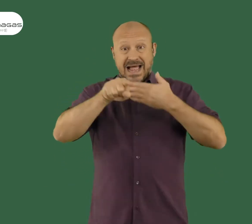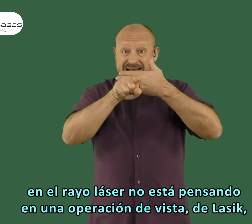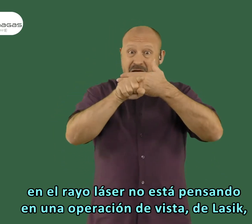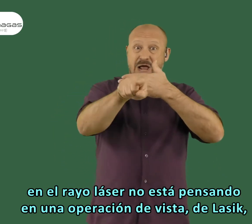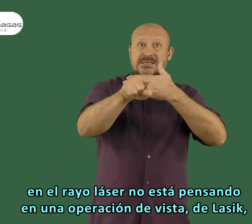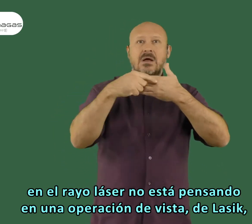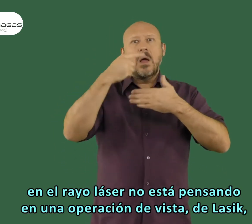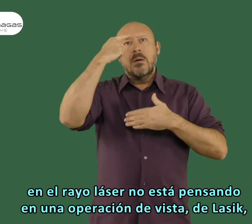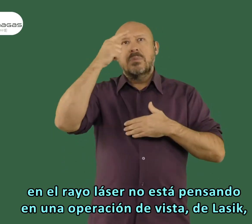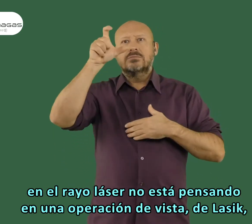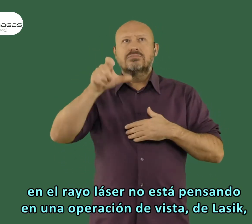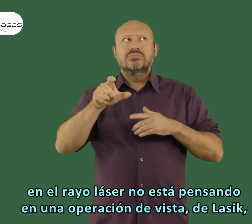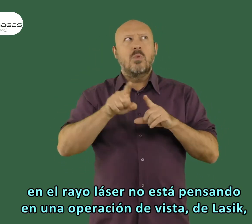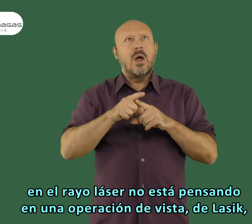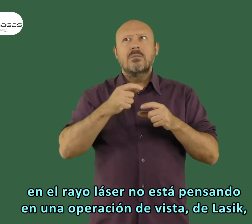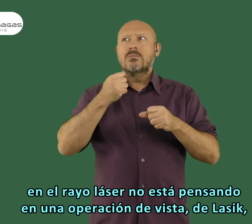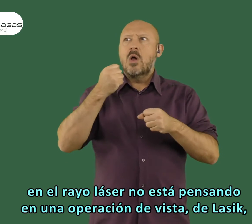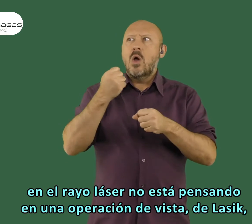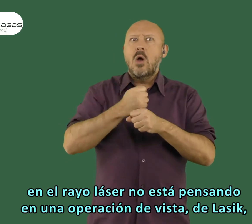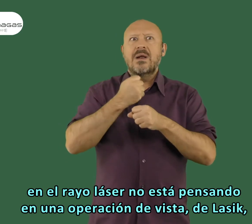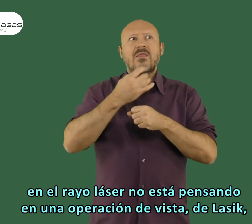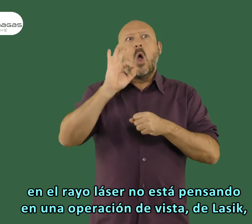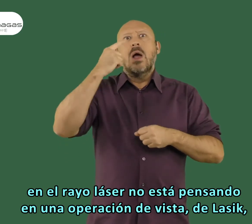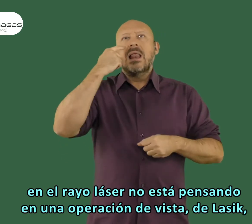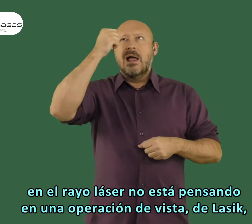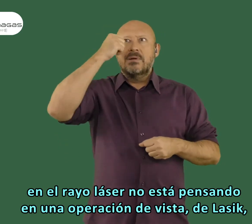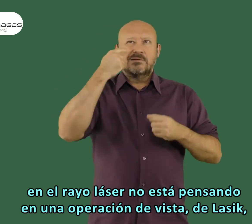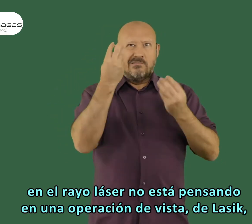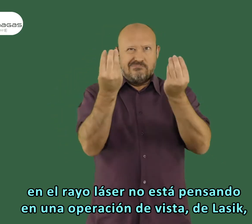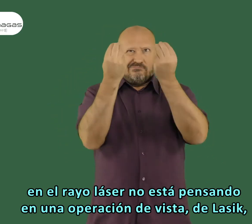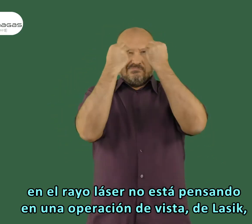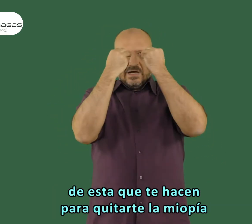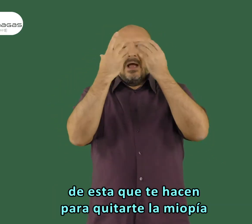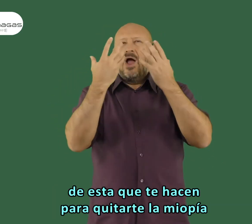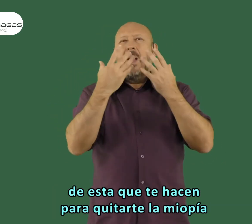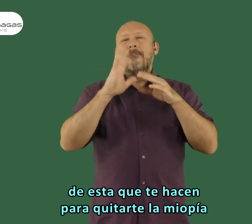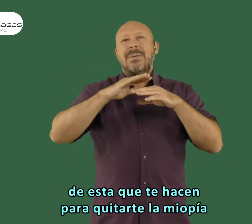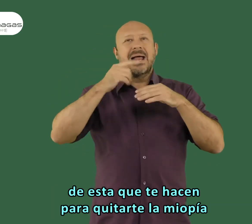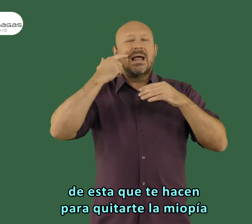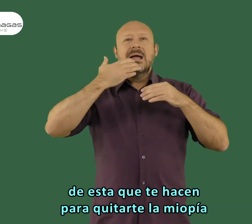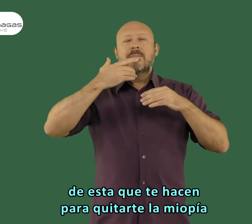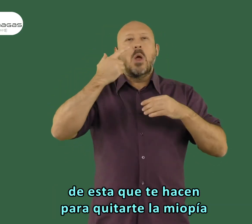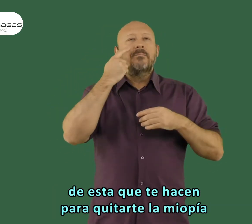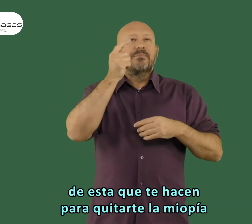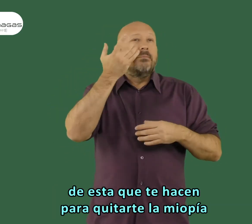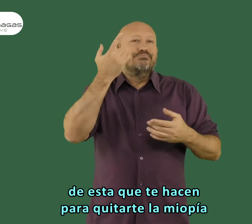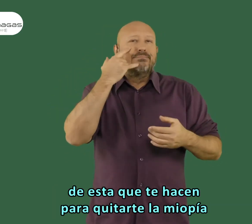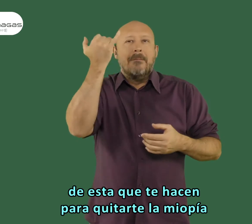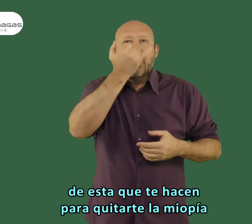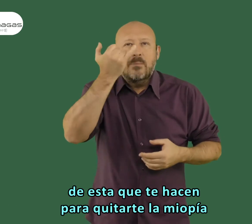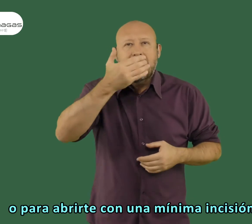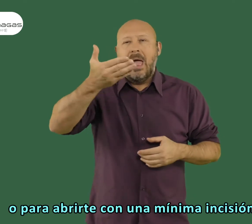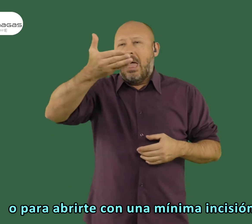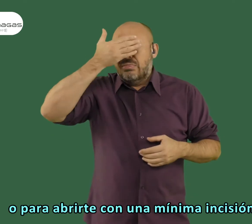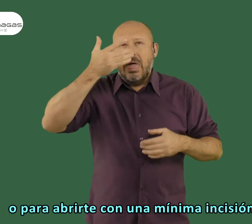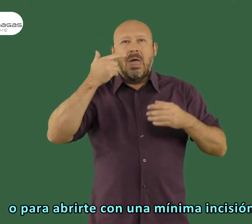gente piensa en el rayo láser no está pensando en una operación de vista, la SIG, de esta que te hacen para quitarte la